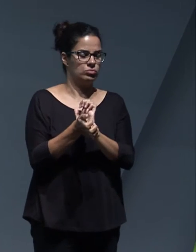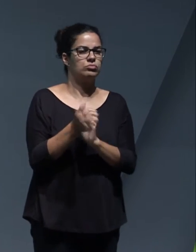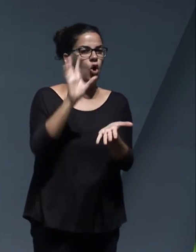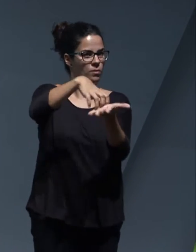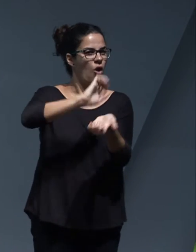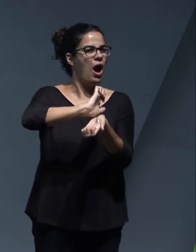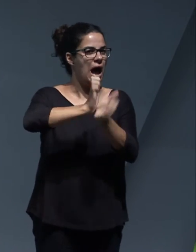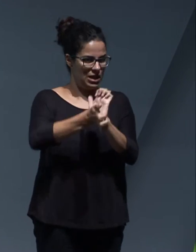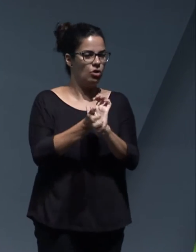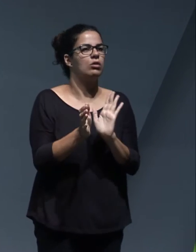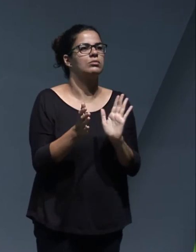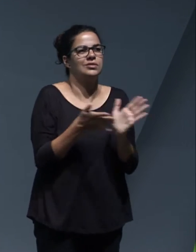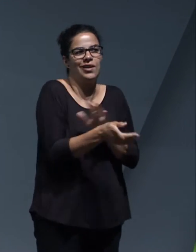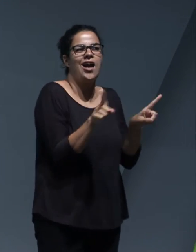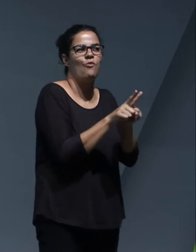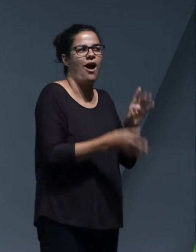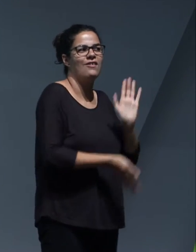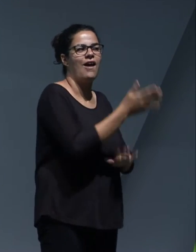ver, pero bueno, si bienvenido sean,